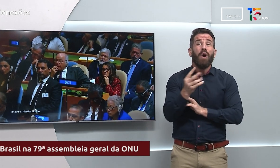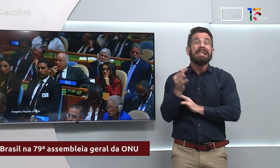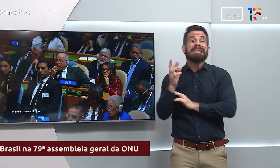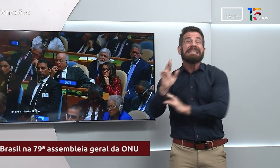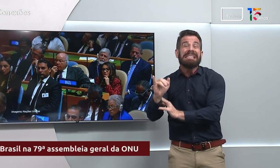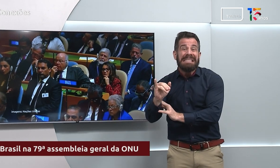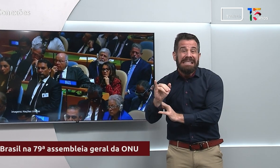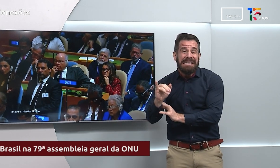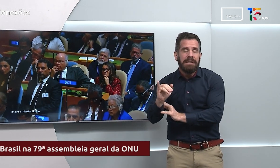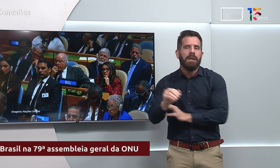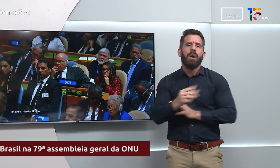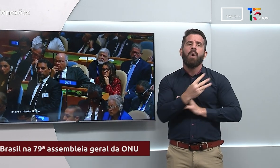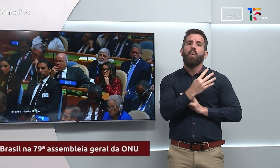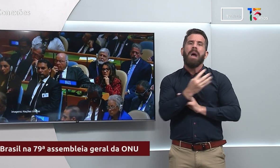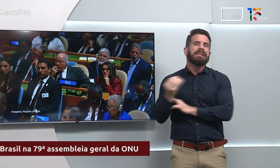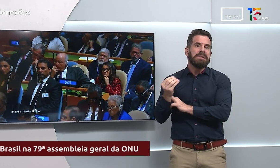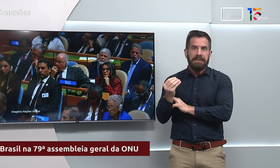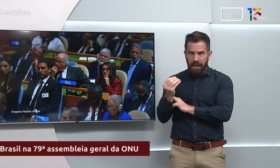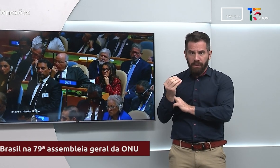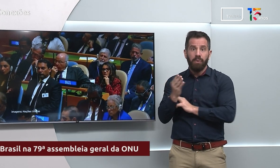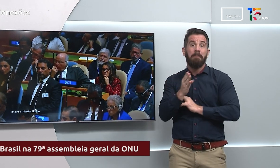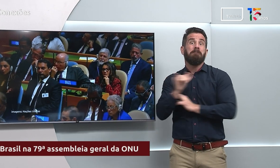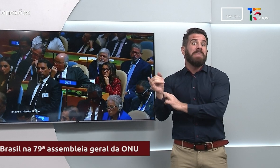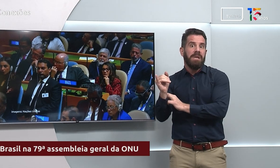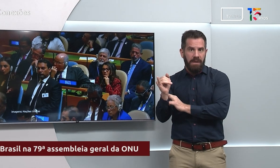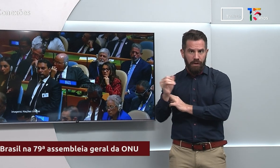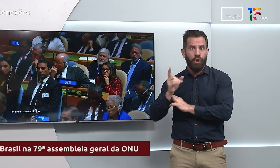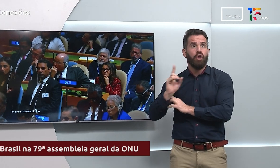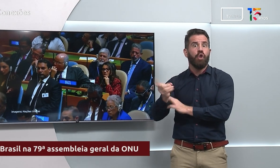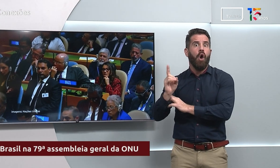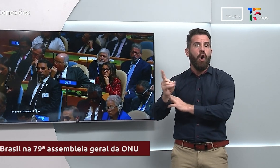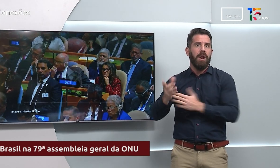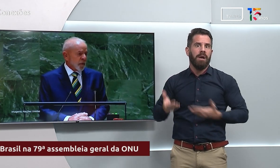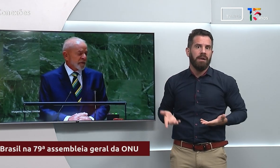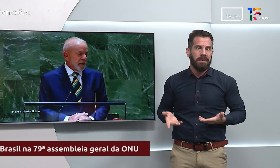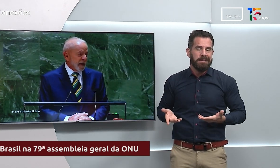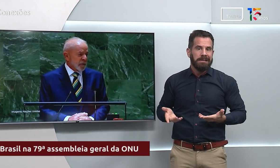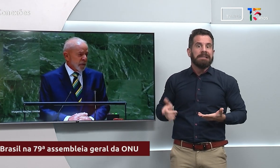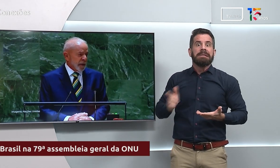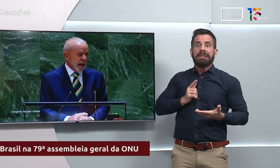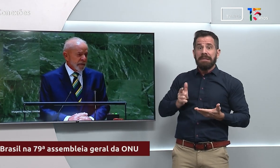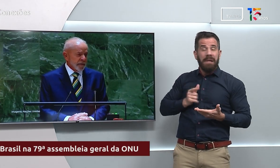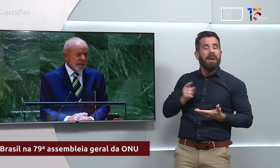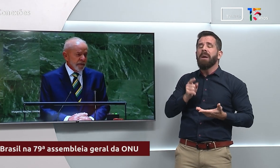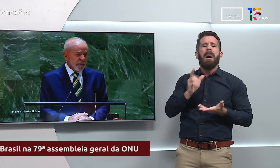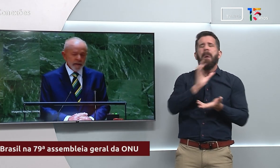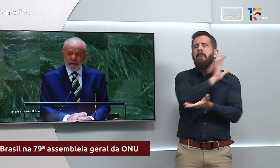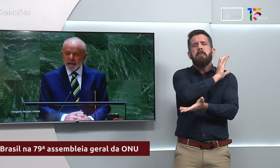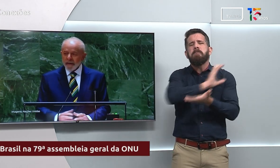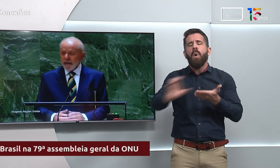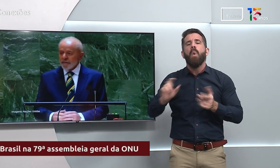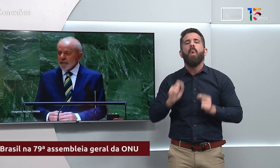bilhões de dólares. Mais de 90 bilhões de dólares foram mobilizados com arsenais nucleares.